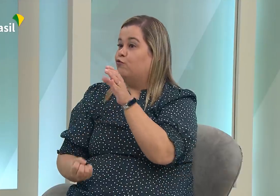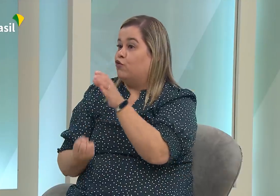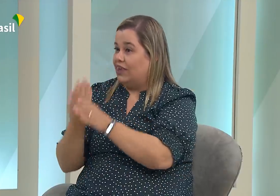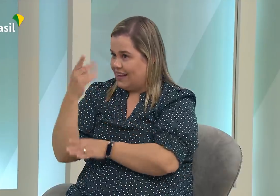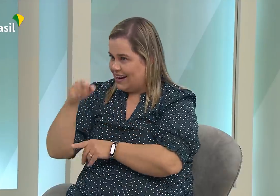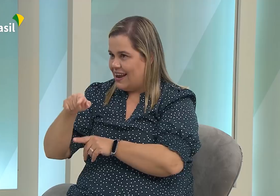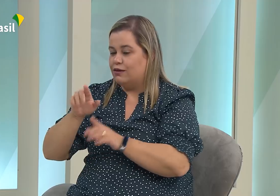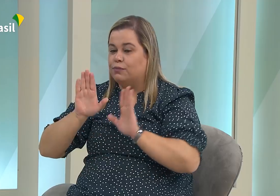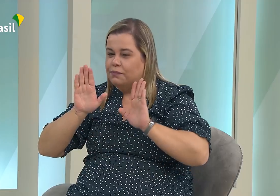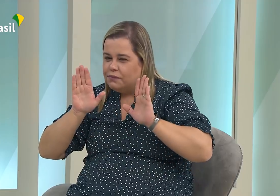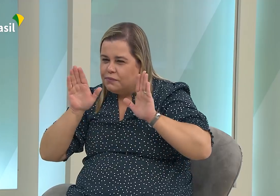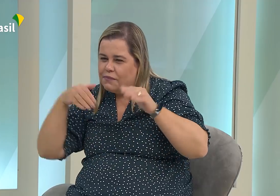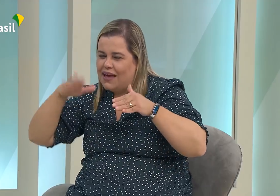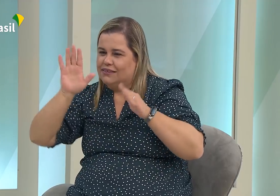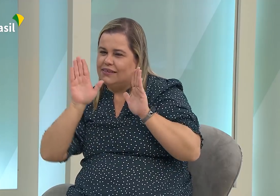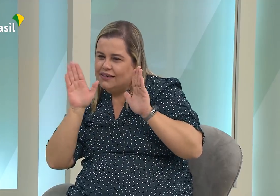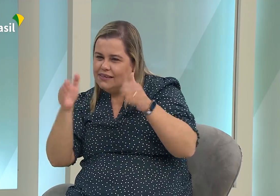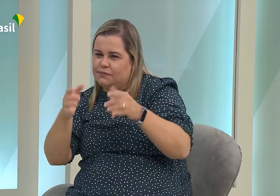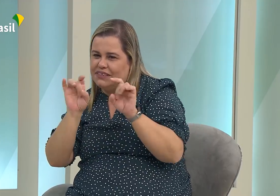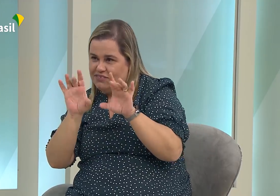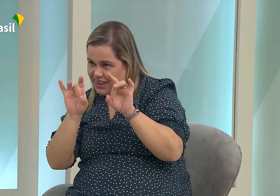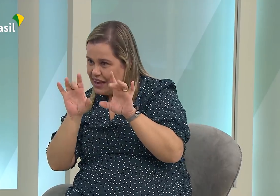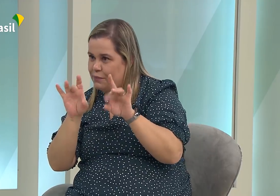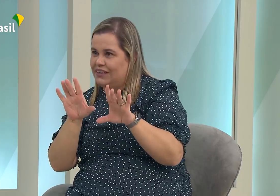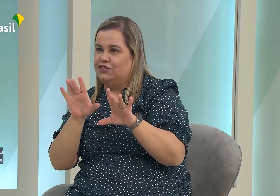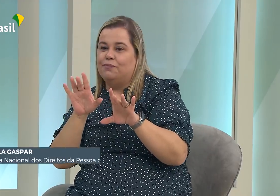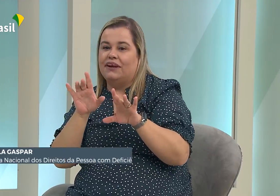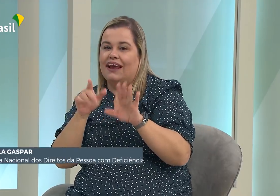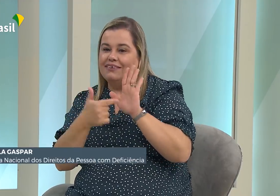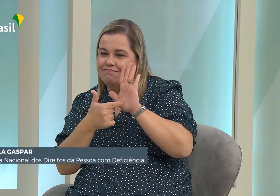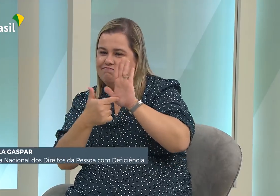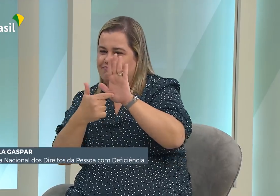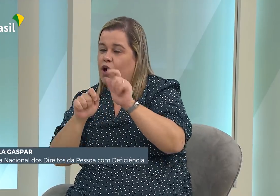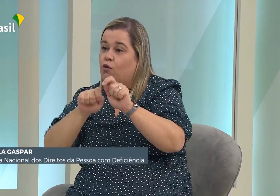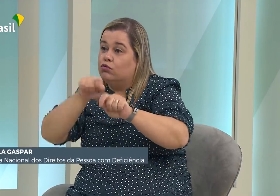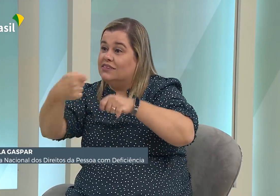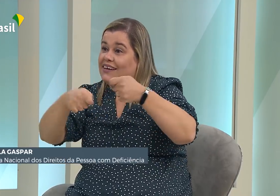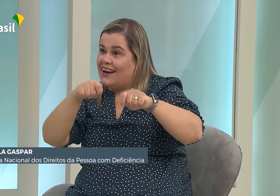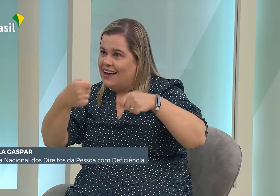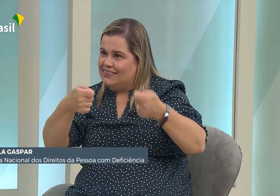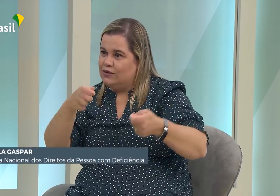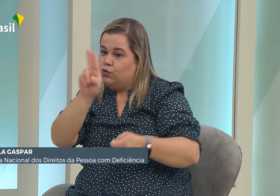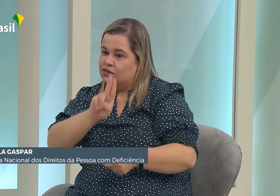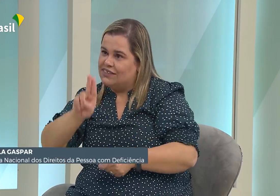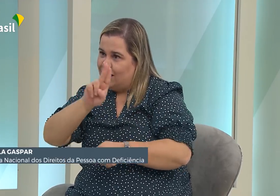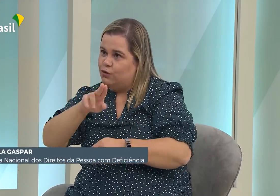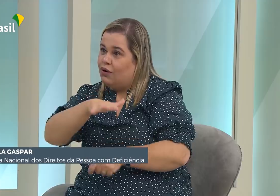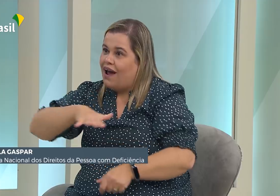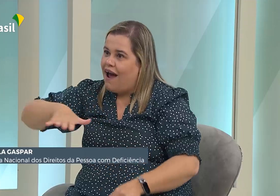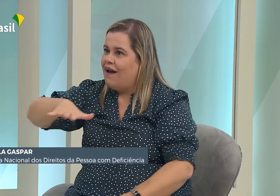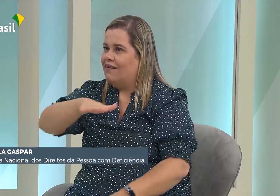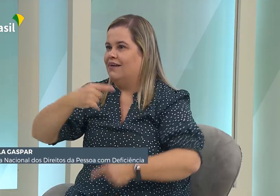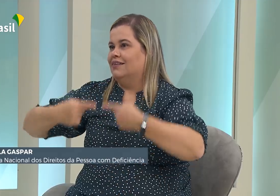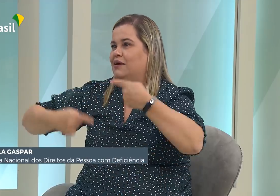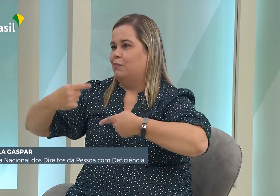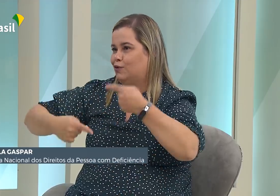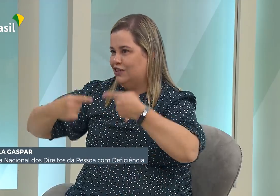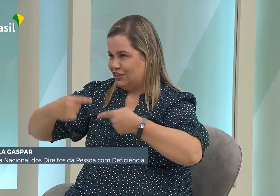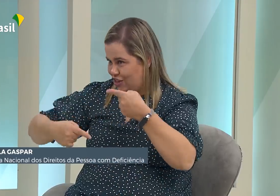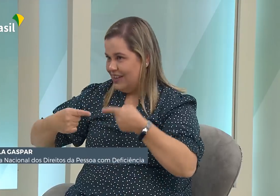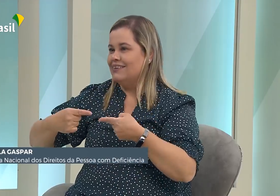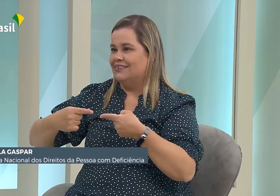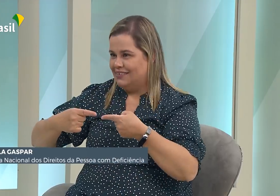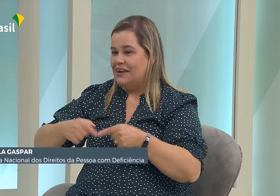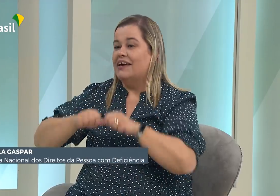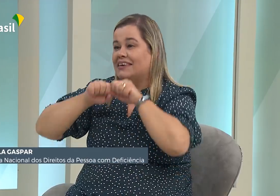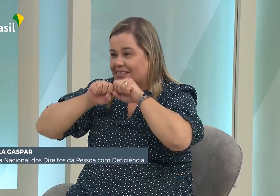Esse projeto do Librasgov, ele foi criado, voltado mais especificamente, para mostrar os sinais usados na área